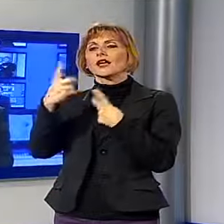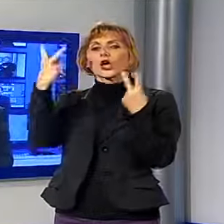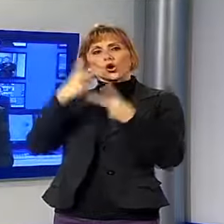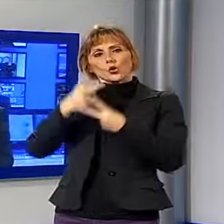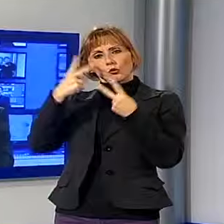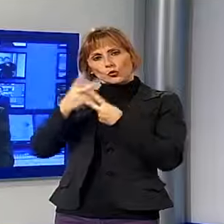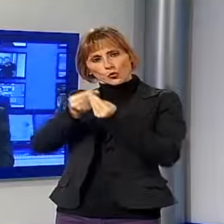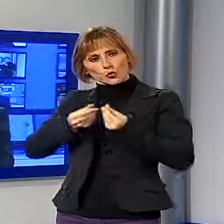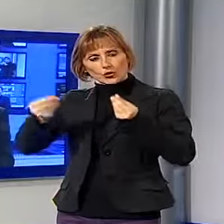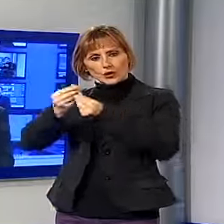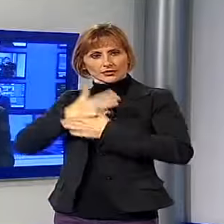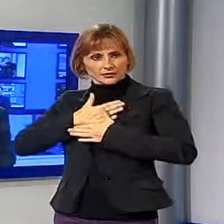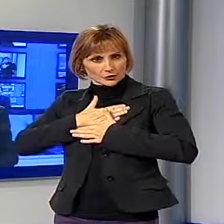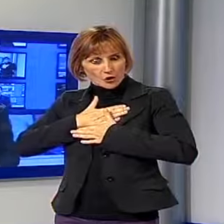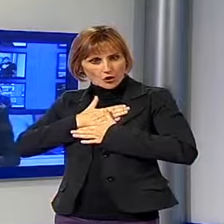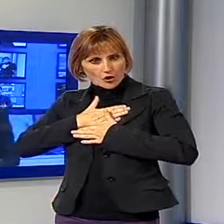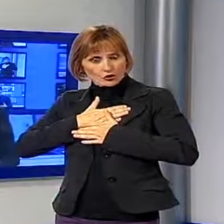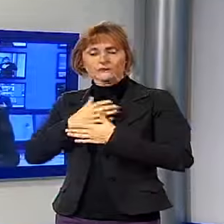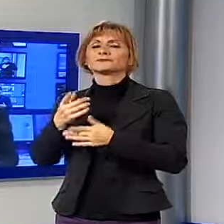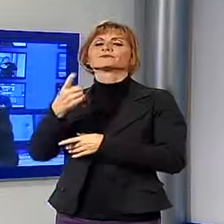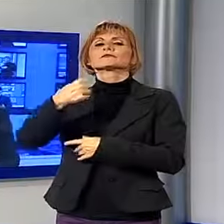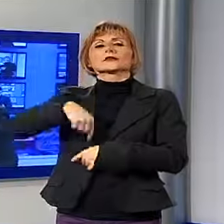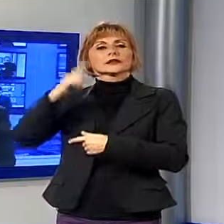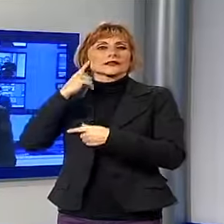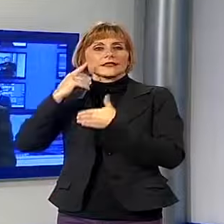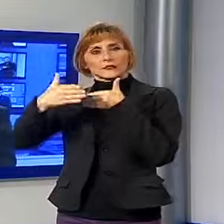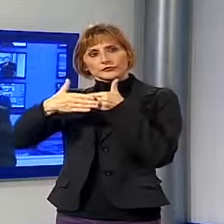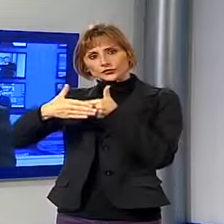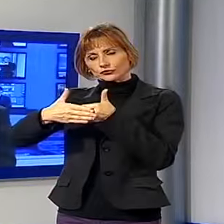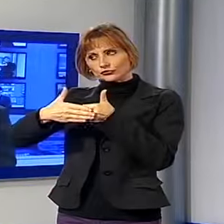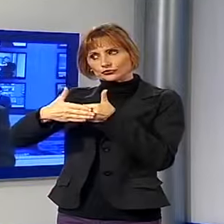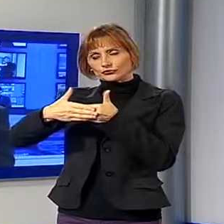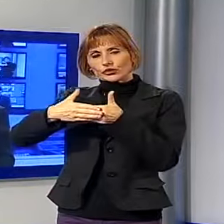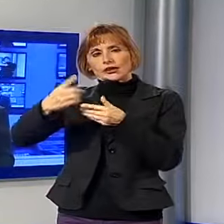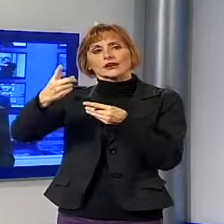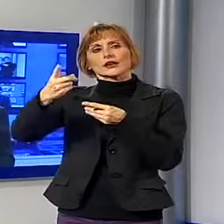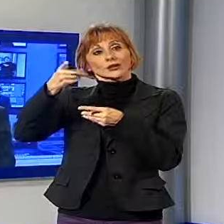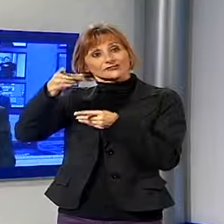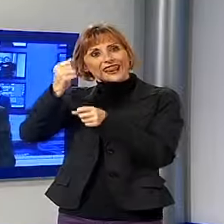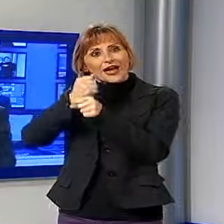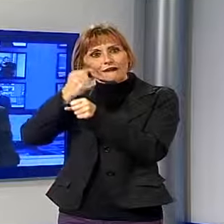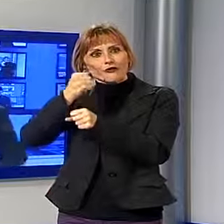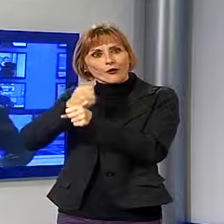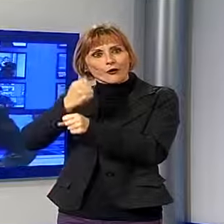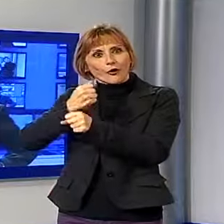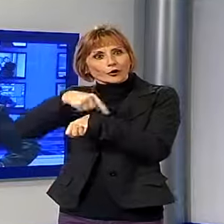sul territorio provinciale, sicuramente siamo vicini e stai lavorando moltissimo in queste ore per